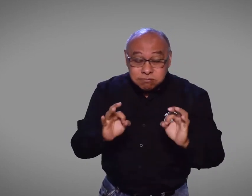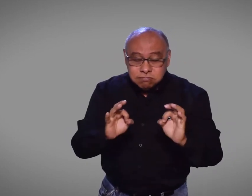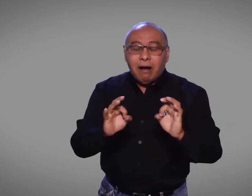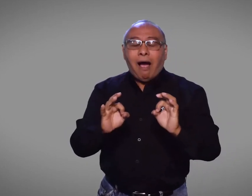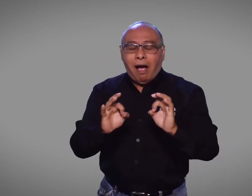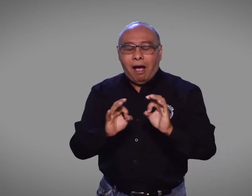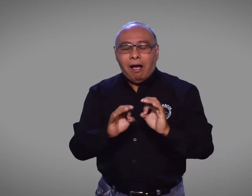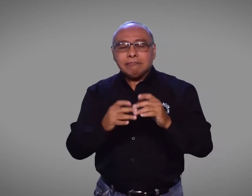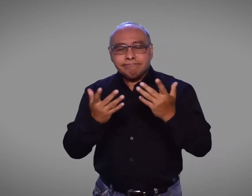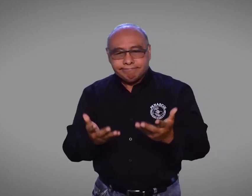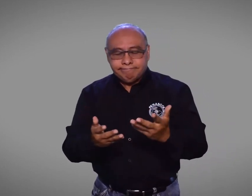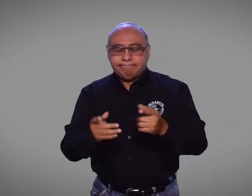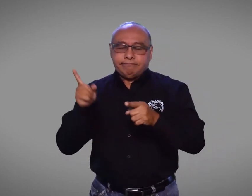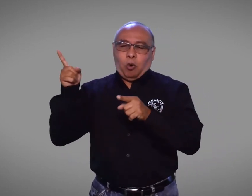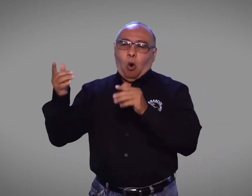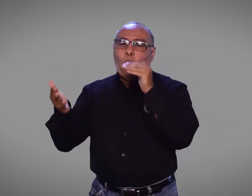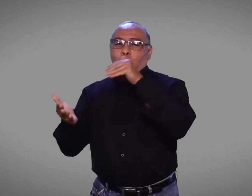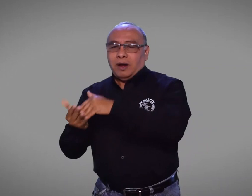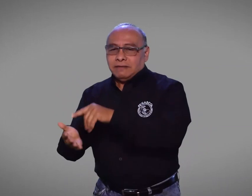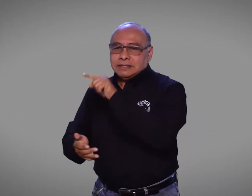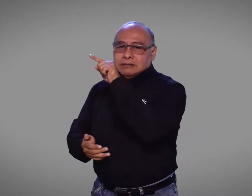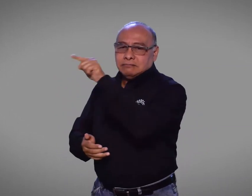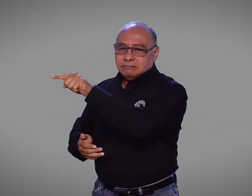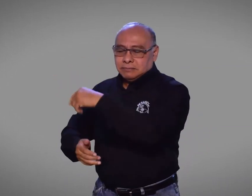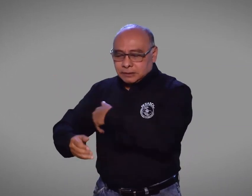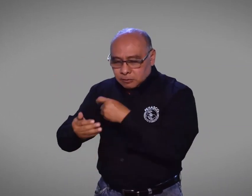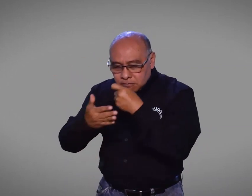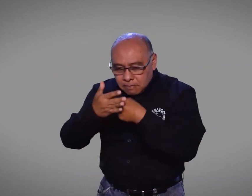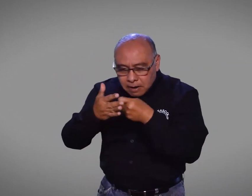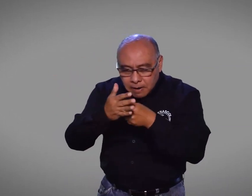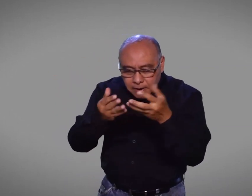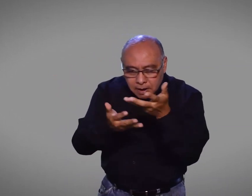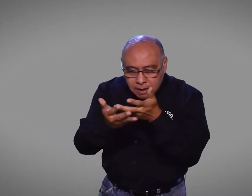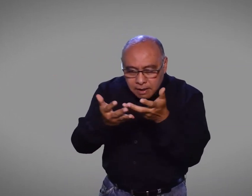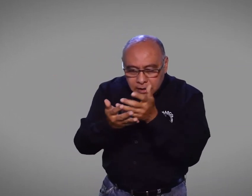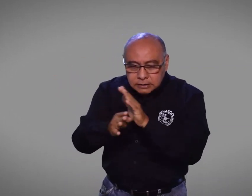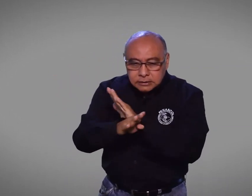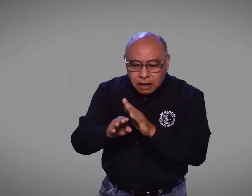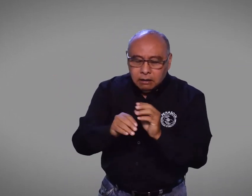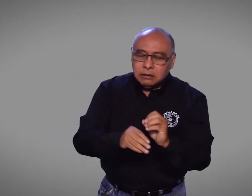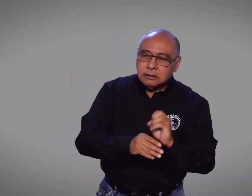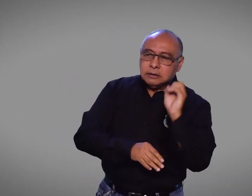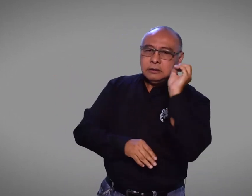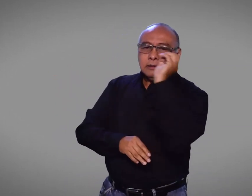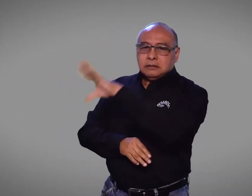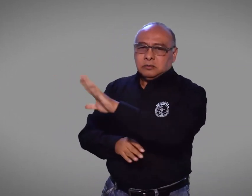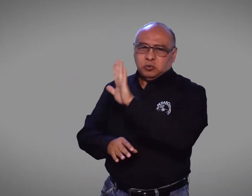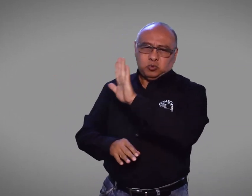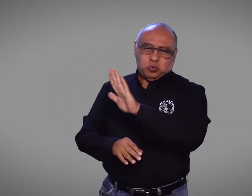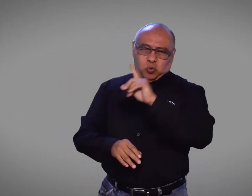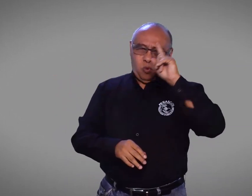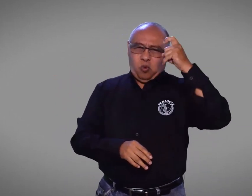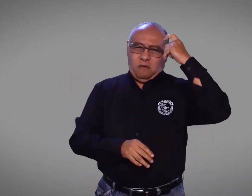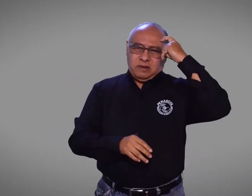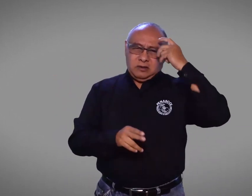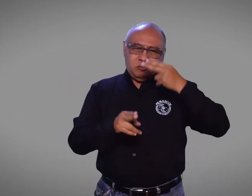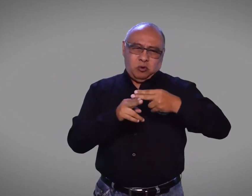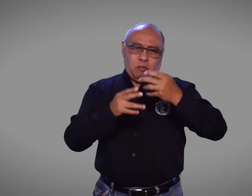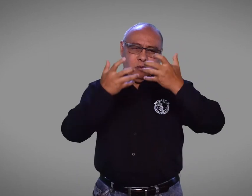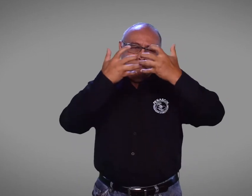quienes hacen el chequeo correspondiente, y luego determinar si está de acuerdo a la normativa y darle aprobación.